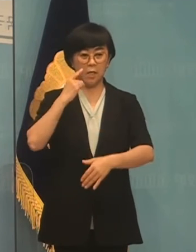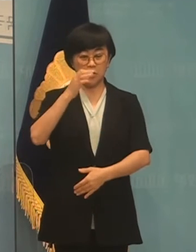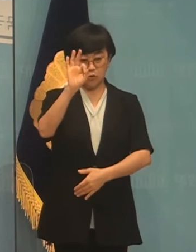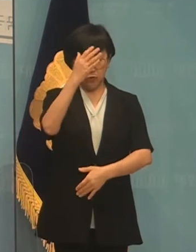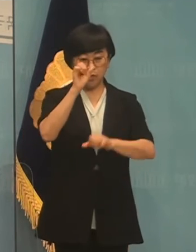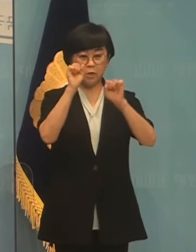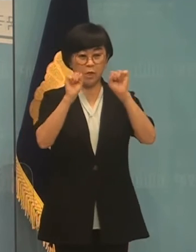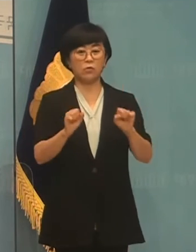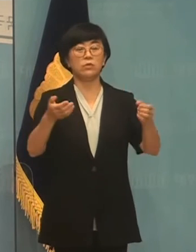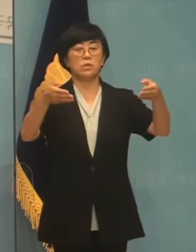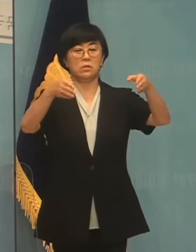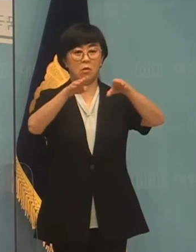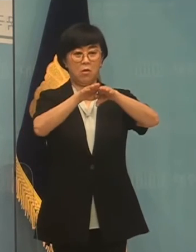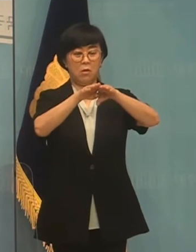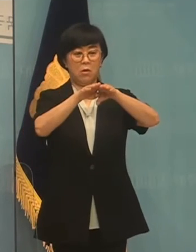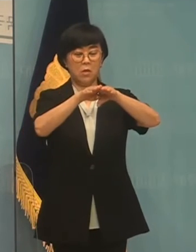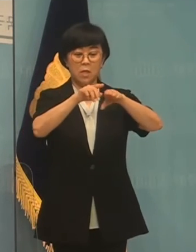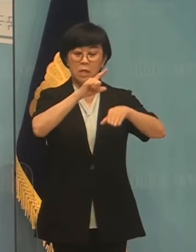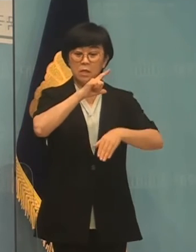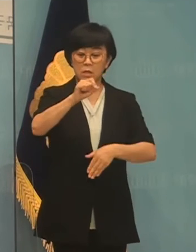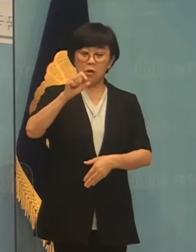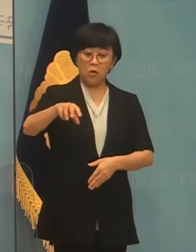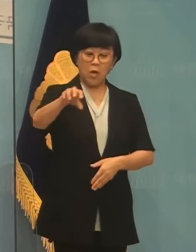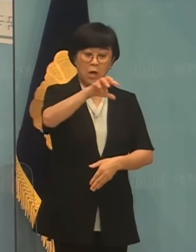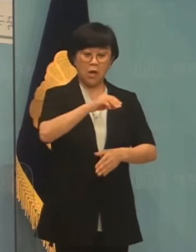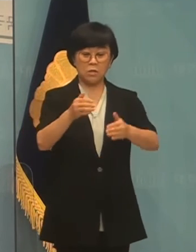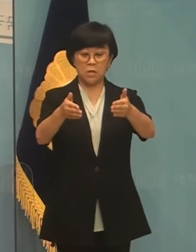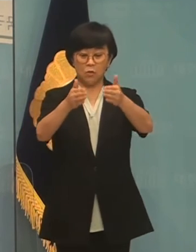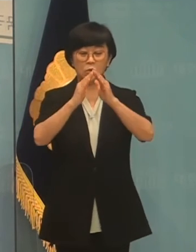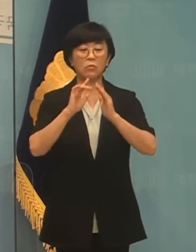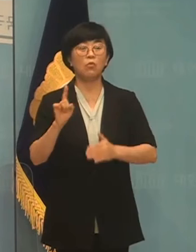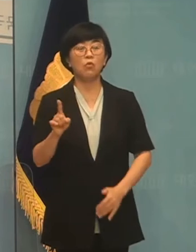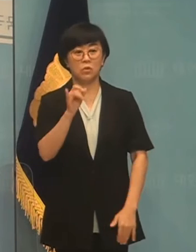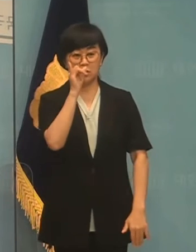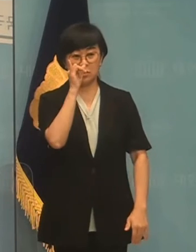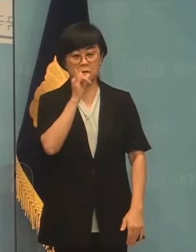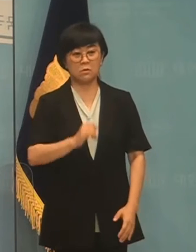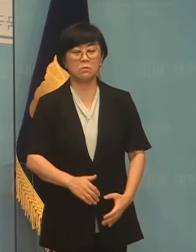문화예술체육시설은 도대체 지역에 입지할 것이 무엇이겠습니까?